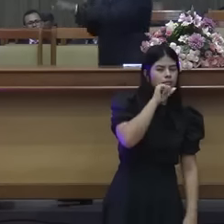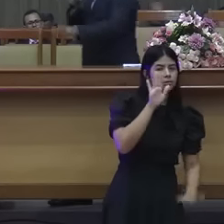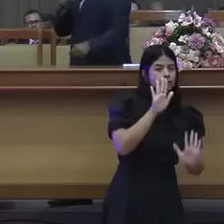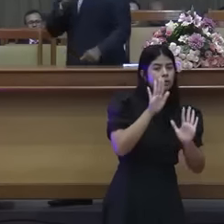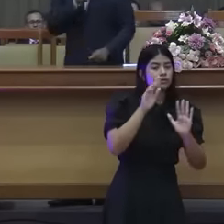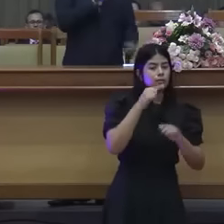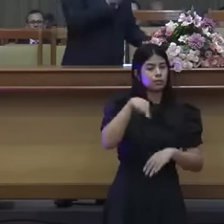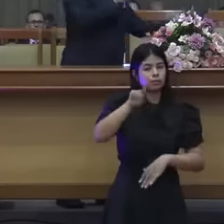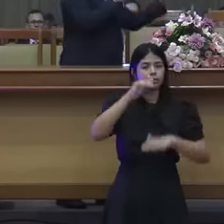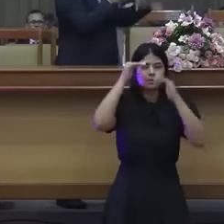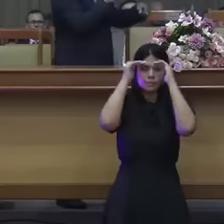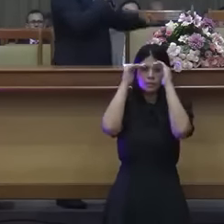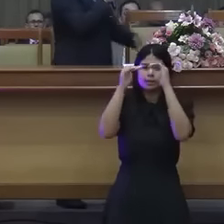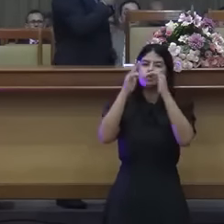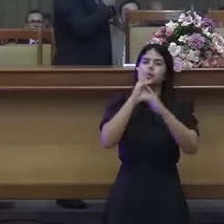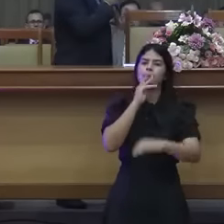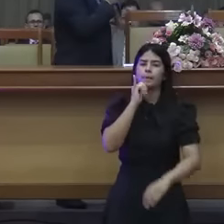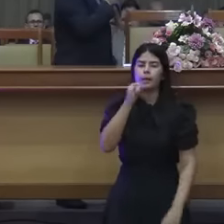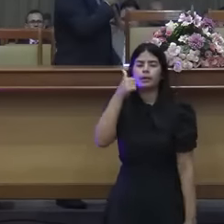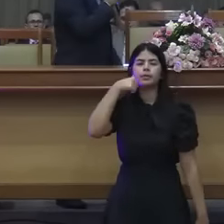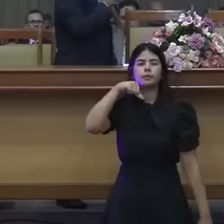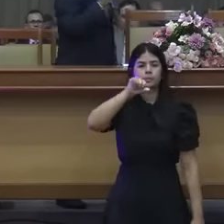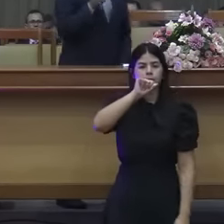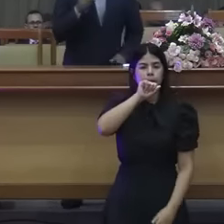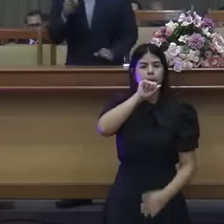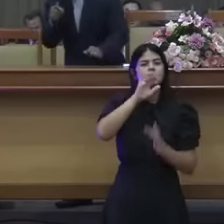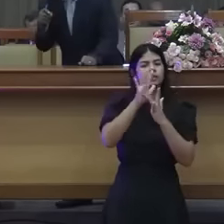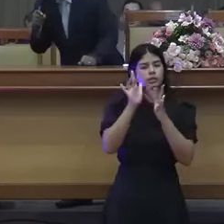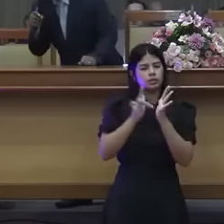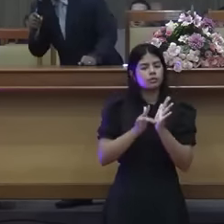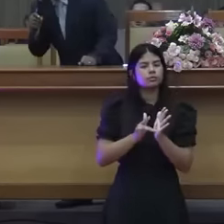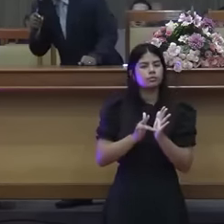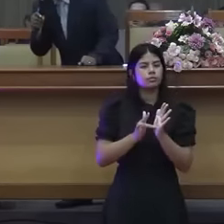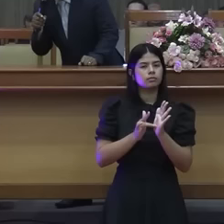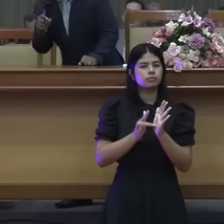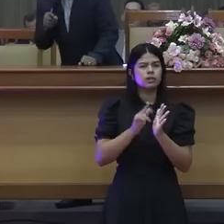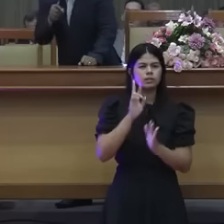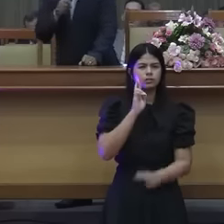Jesus também diz, honra o teu pai e a tua mãe. Sim ou não?